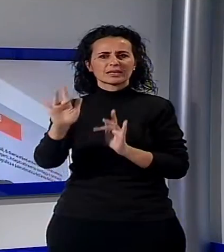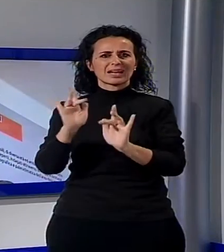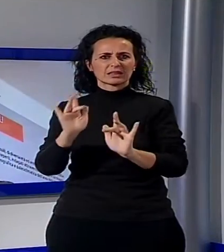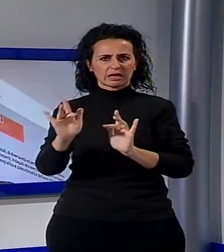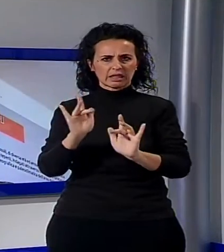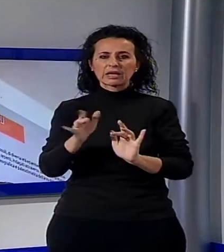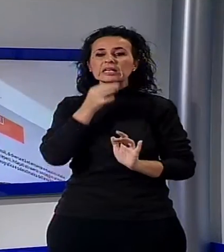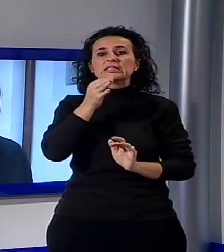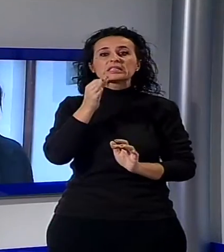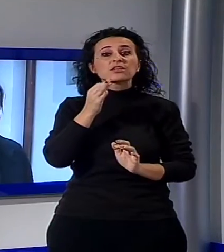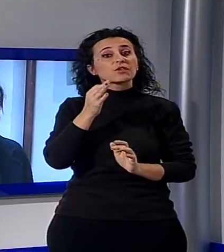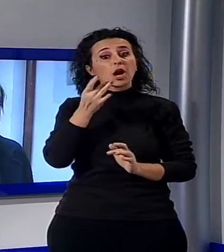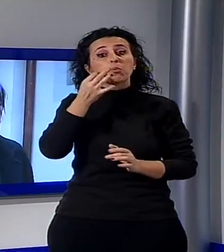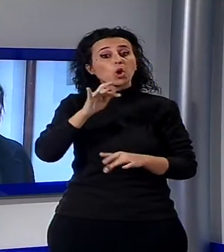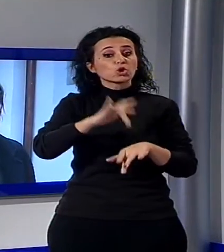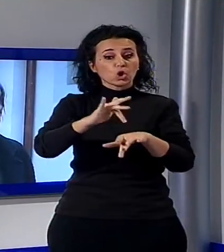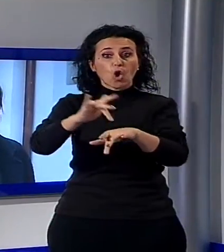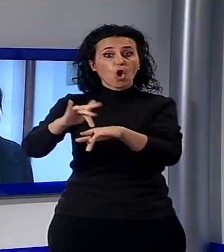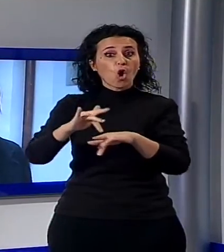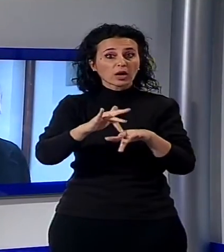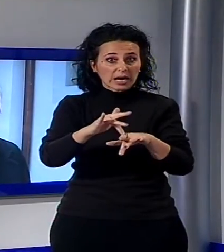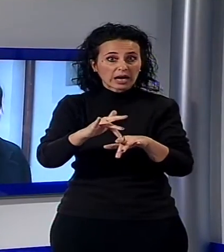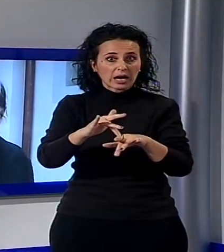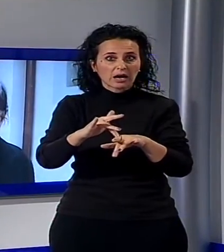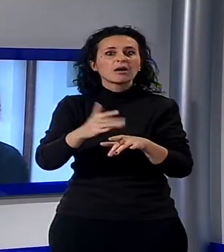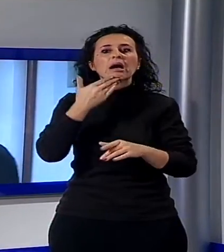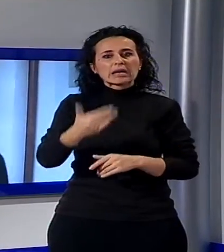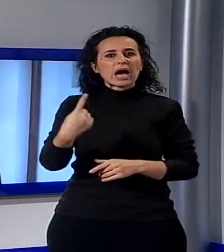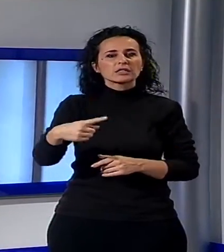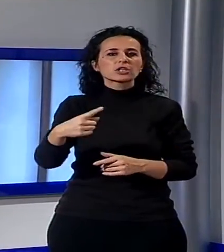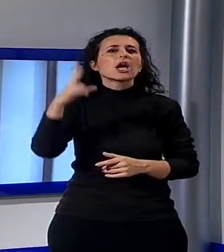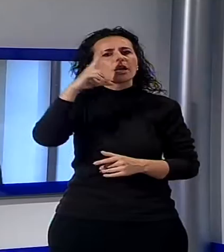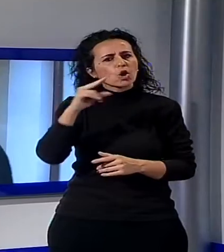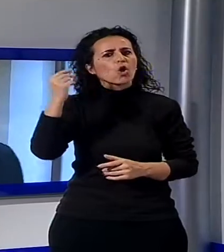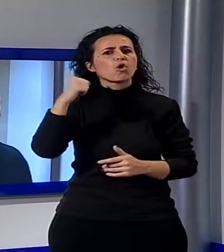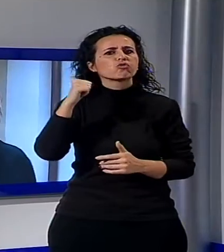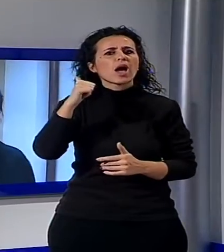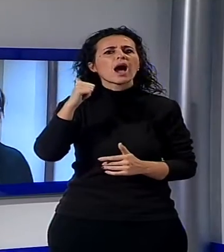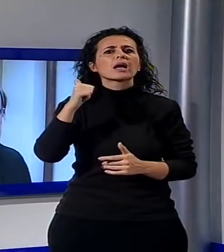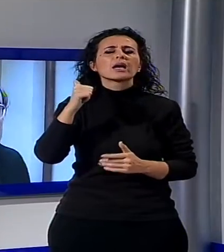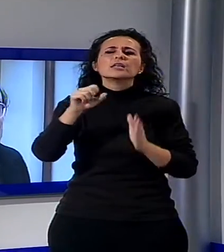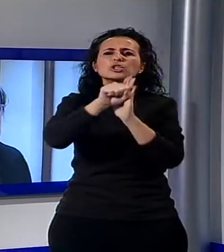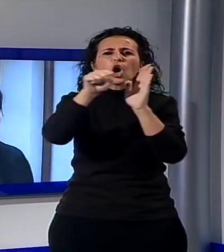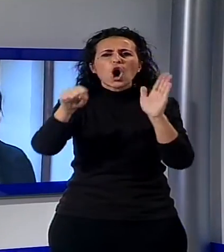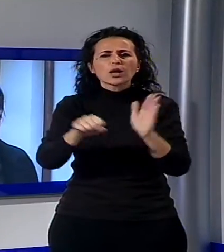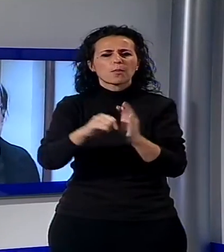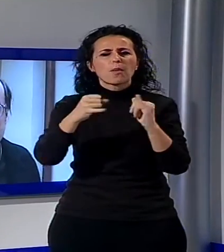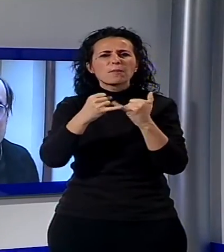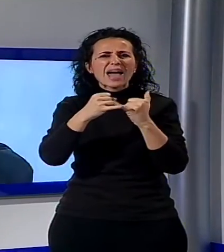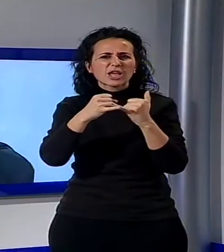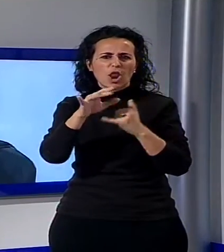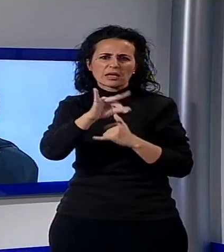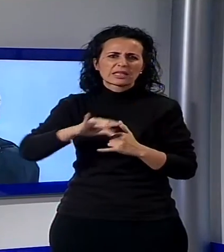fruizione delle testimonianze del passato nel quale è possibile anche riconoscere le tracce della specifica storia di questo